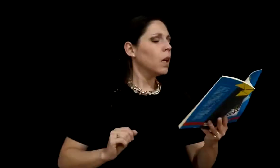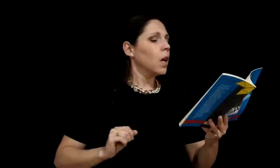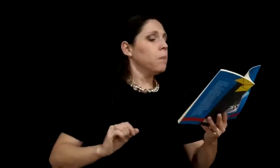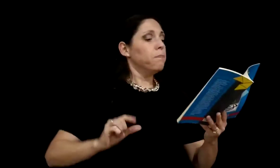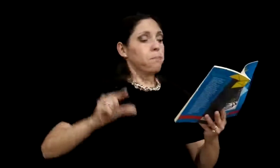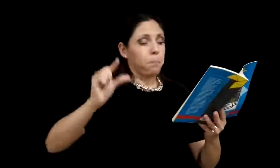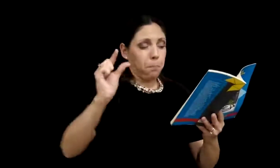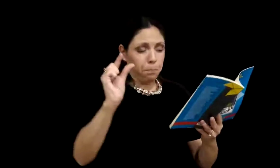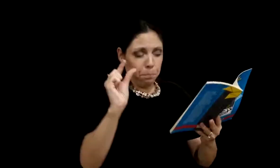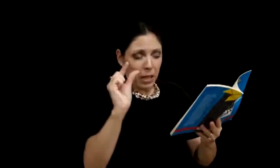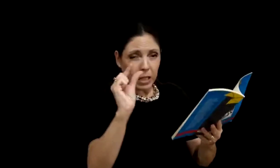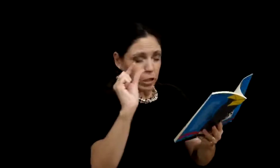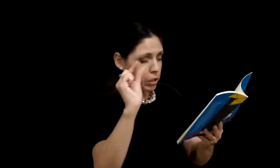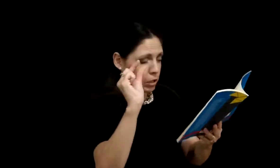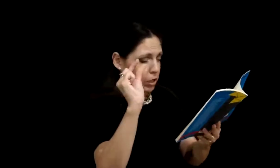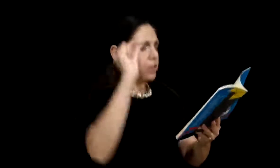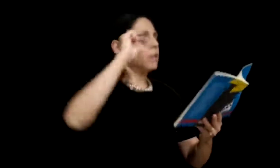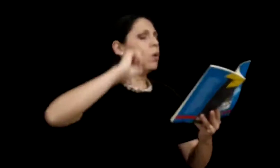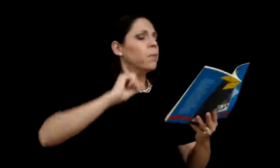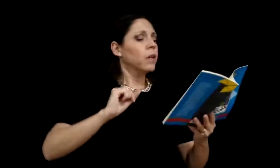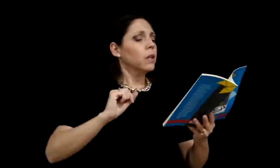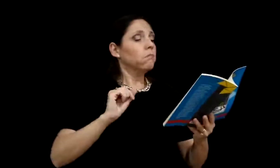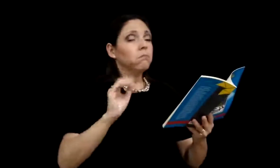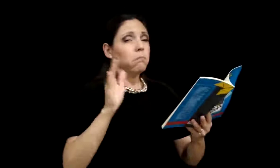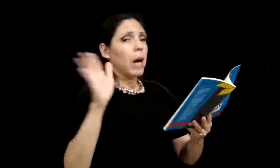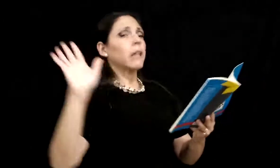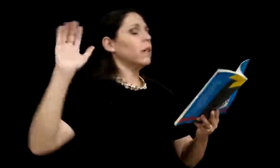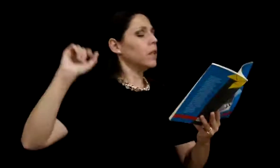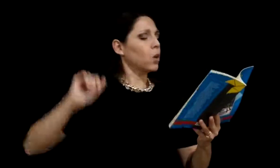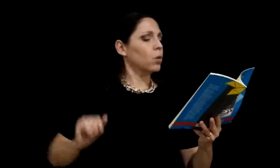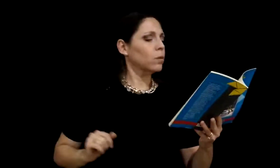pequeñisísimo margen de error.